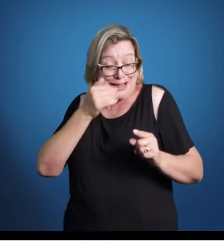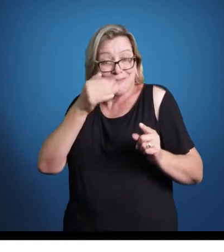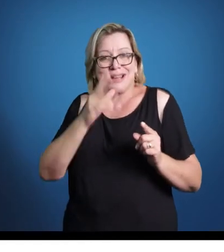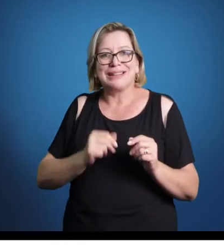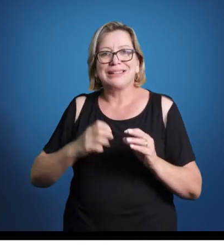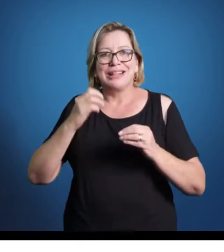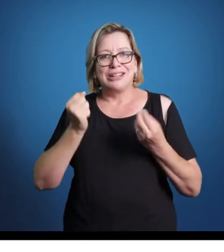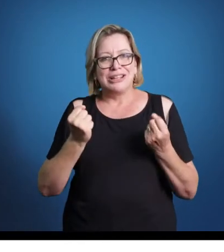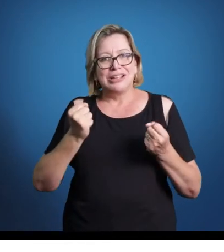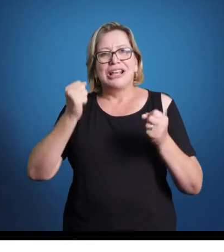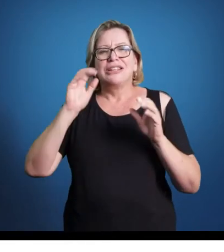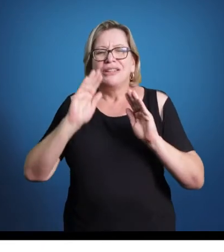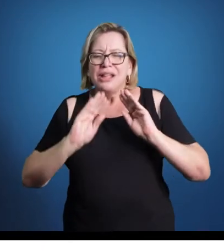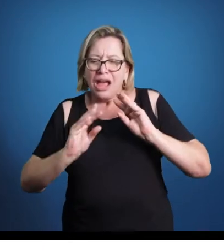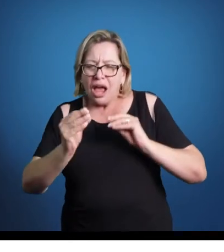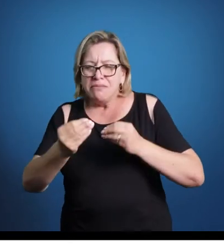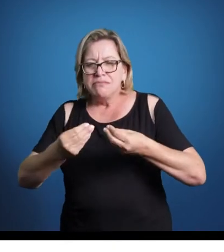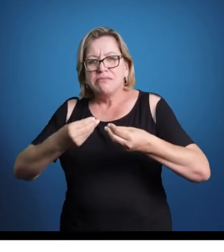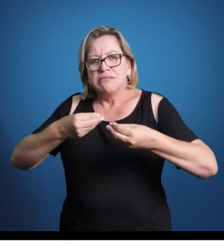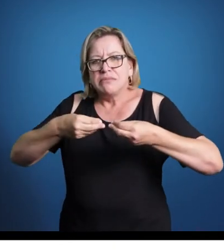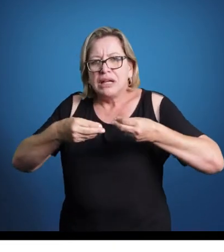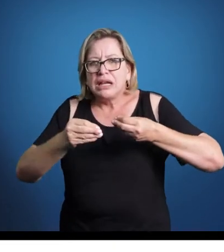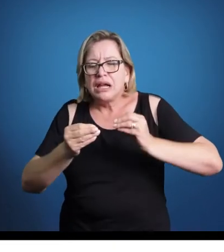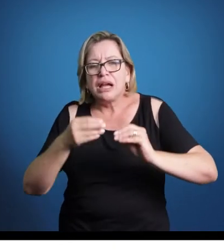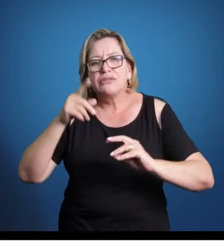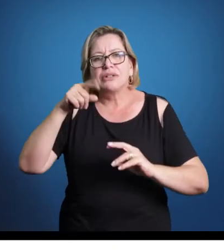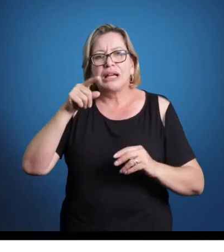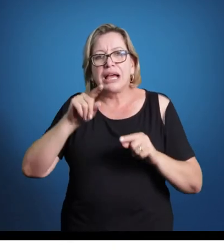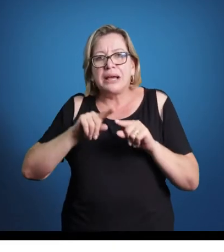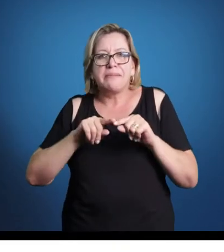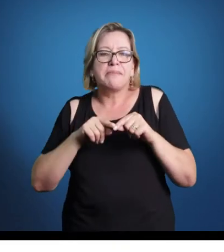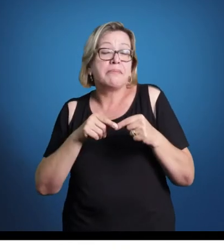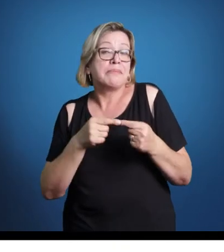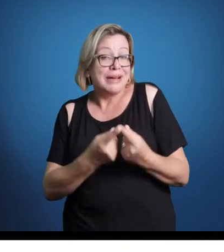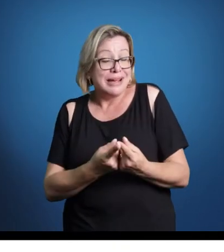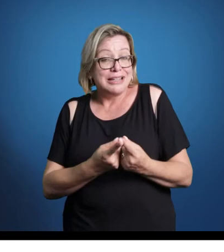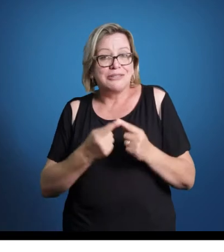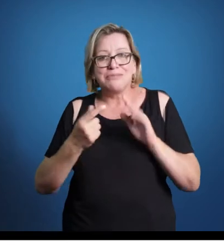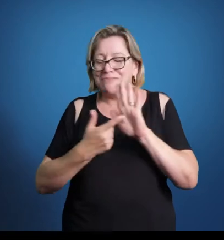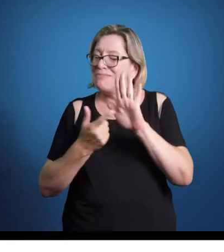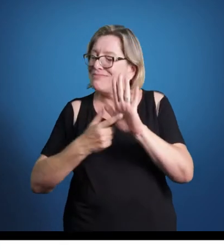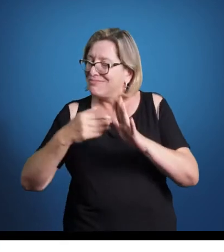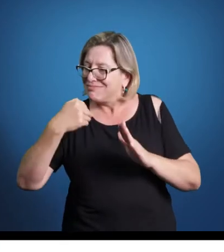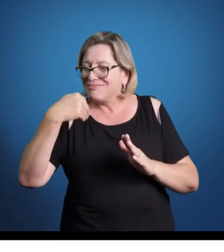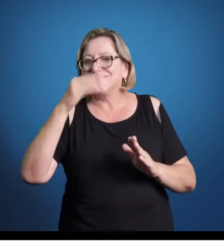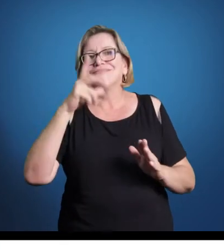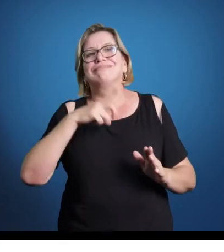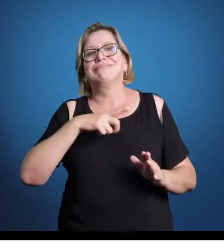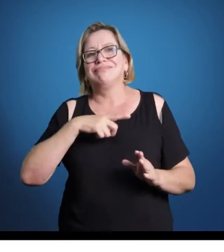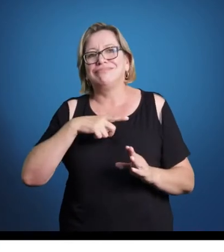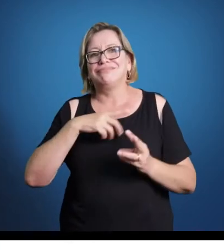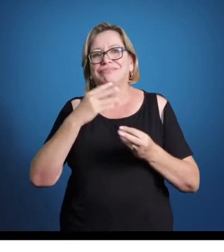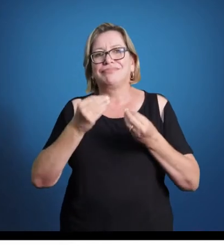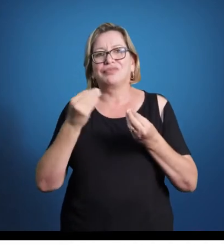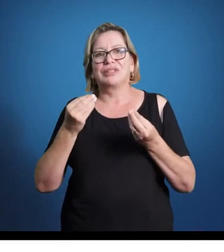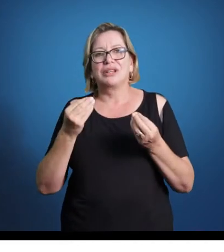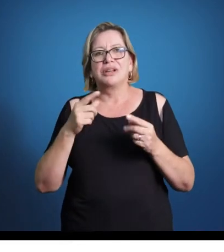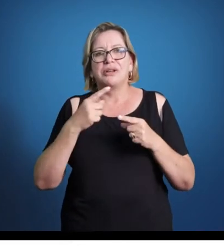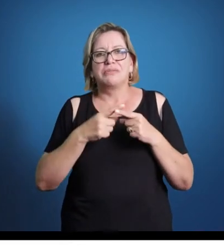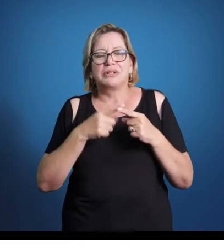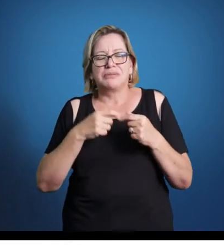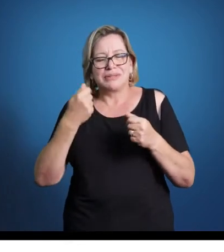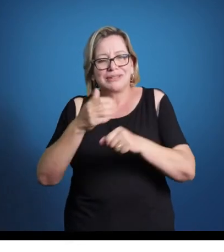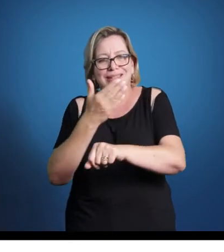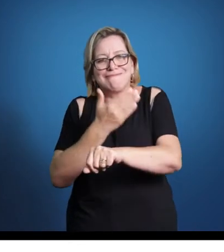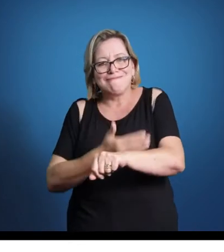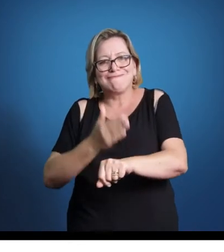ele ainda é volátil, ele ainda é flexível, mas ele é mais evidente do que na música medieval, até porque você tem que